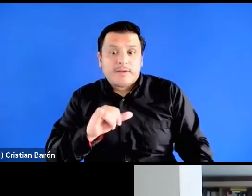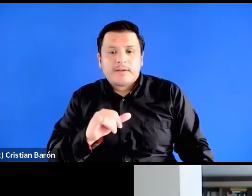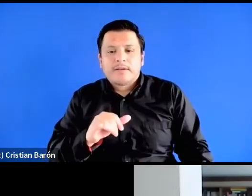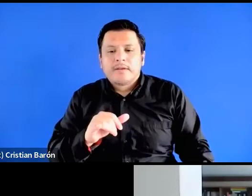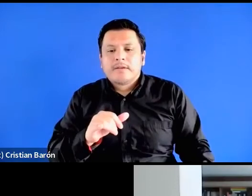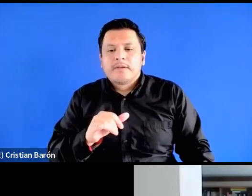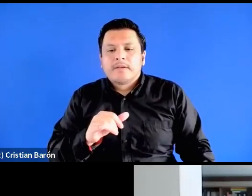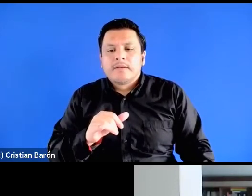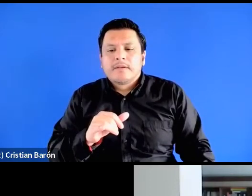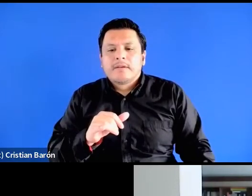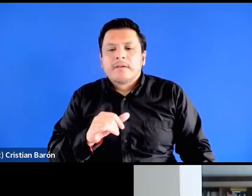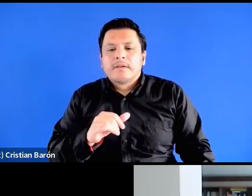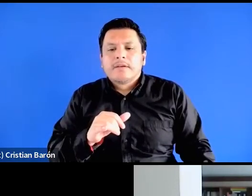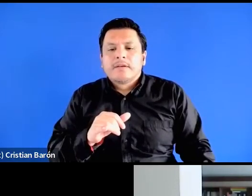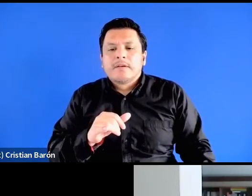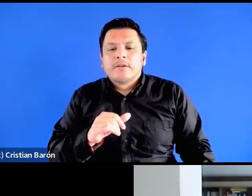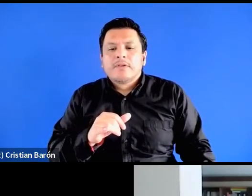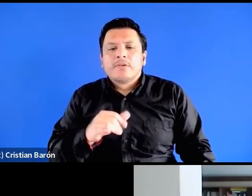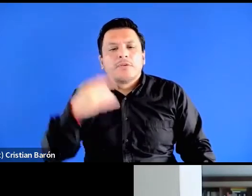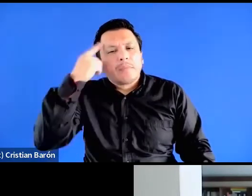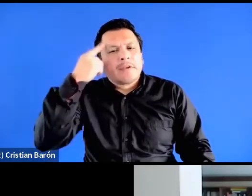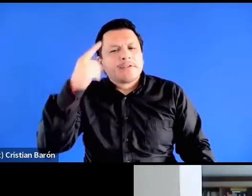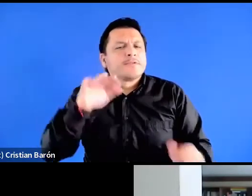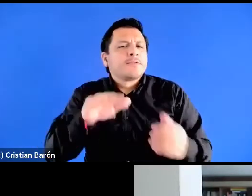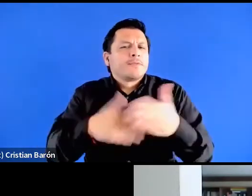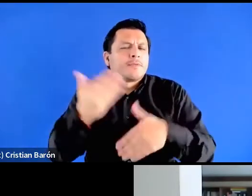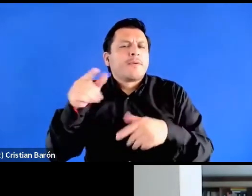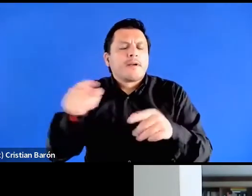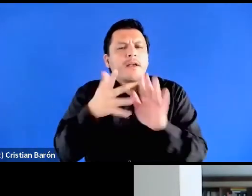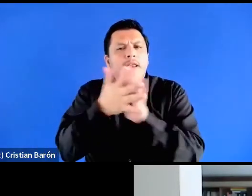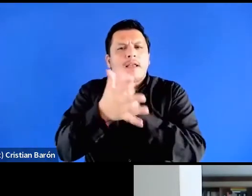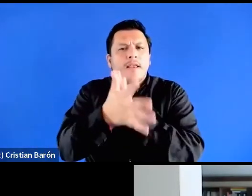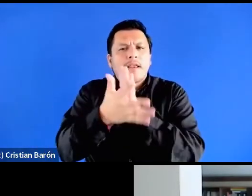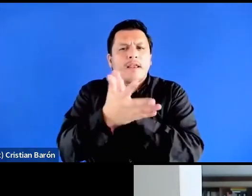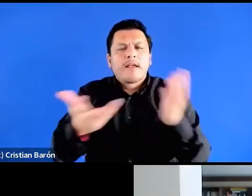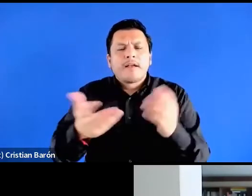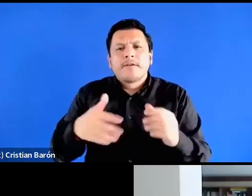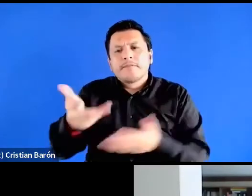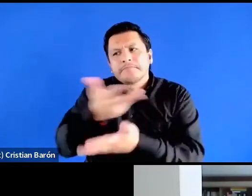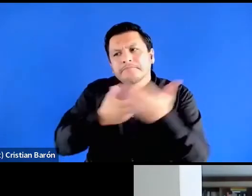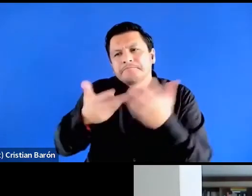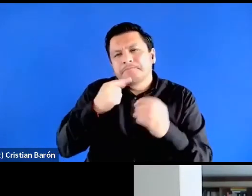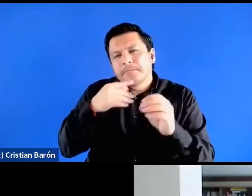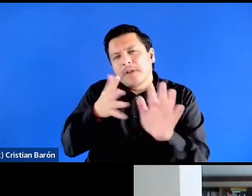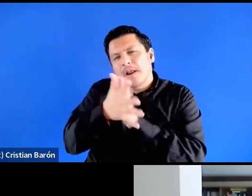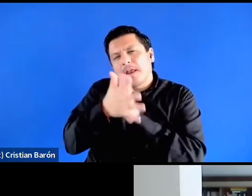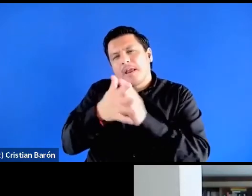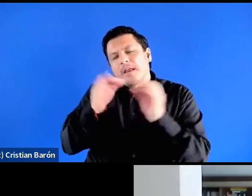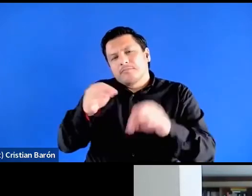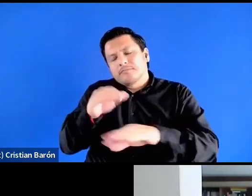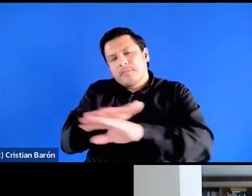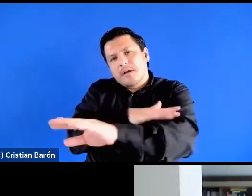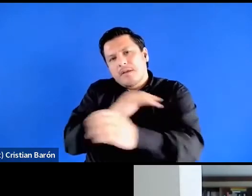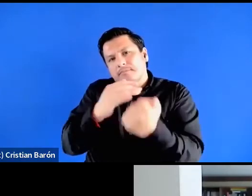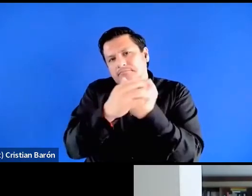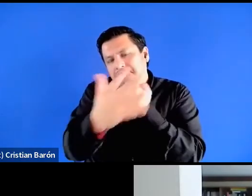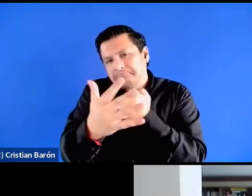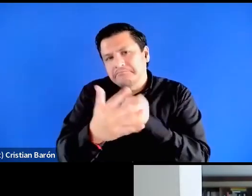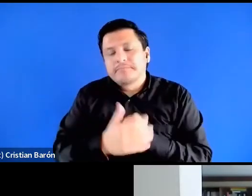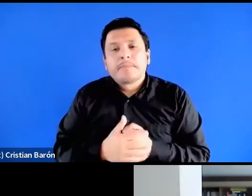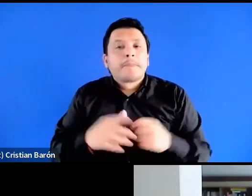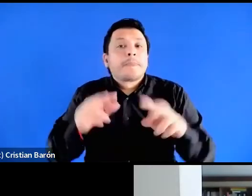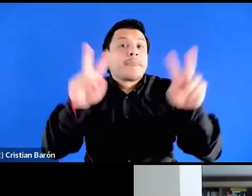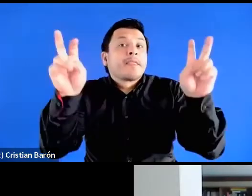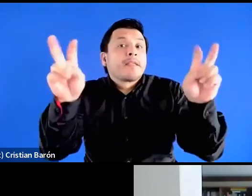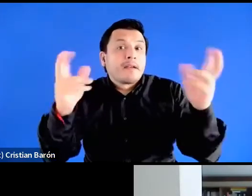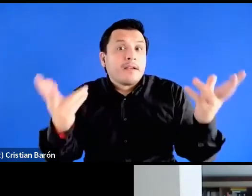me parece que de una vez ahí como que nos conecta con algo muy sincero y muy encarnado del tema sobre